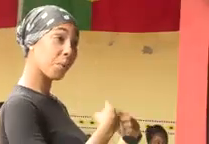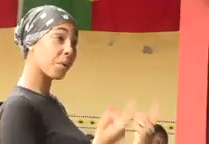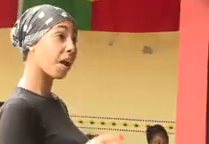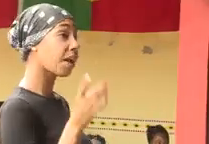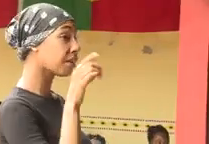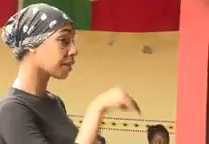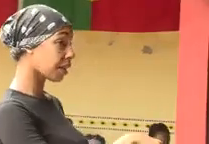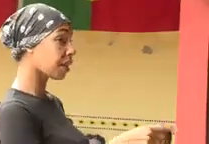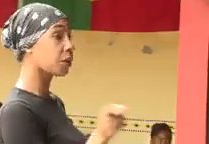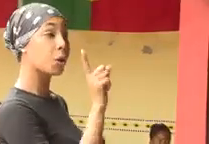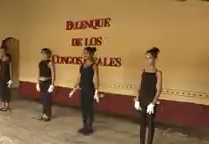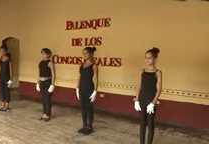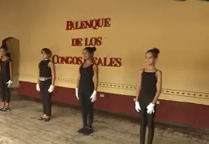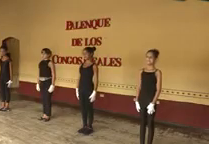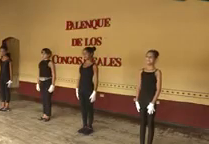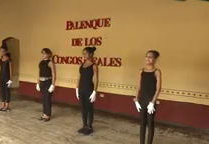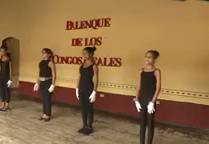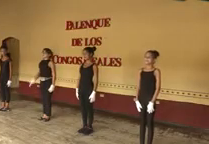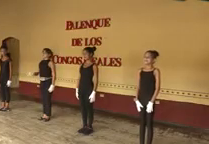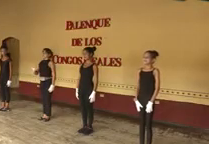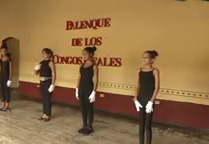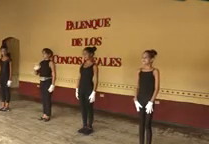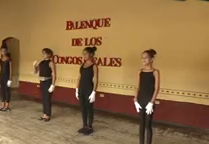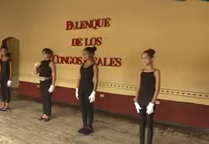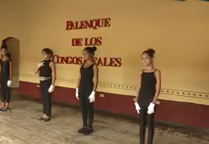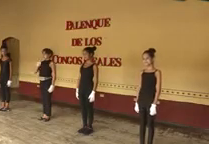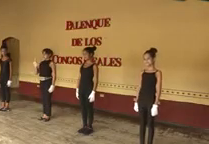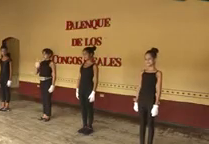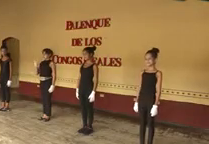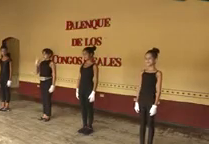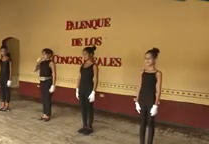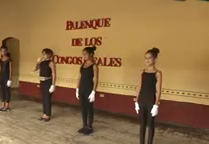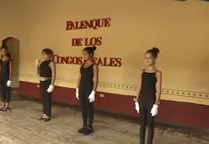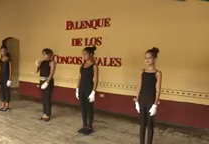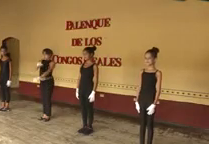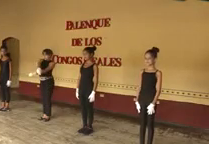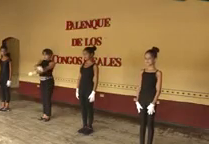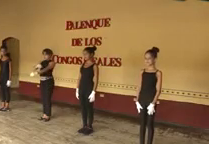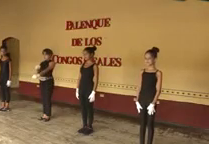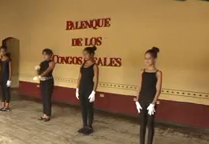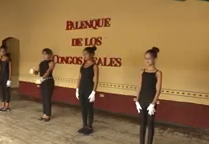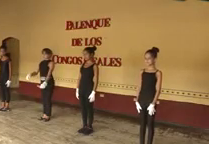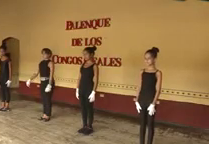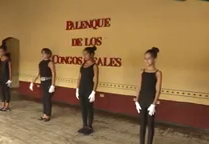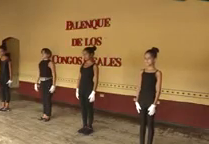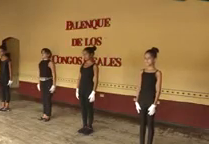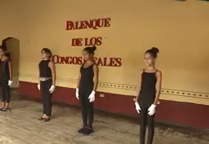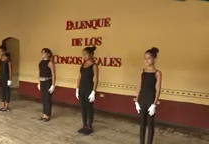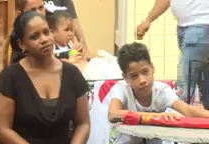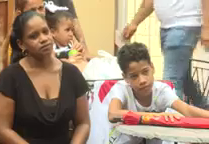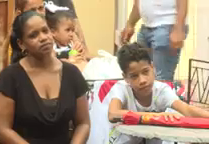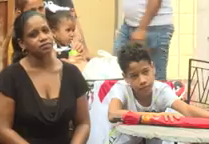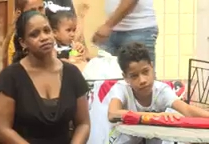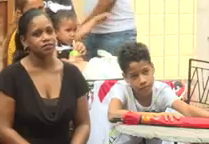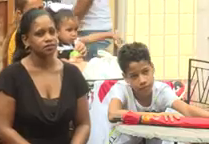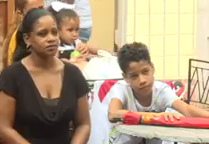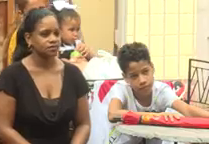teatral Anisleida González Sánchez fortalece valores en sus estudiantes y les muestra su mundo junto a su intérprete,